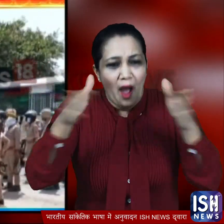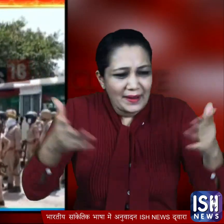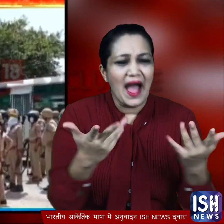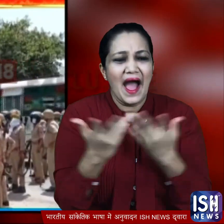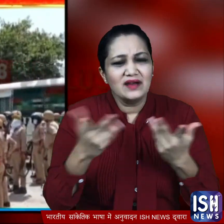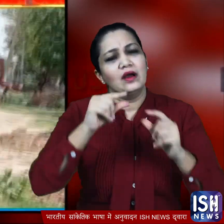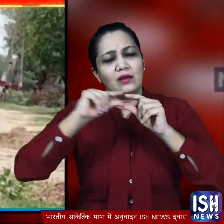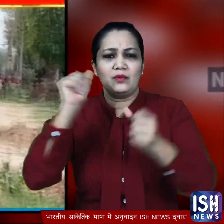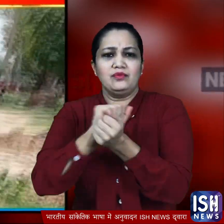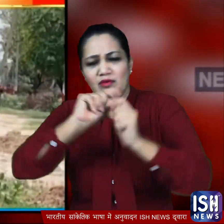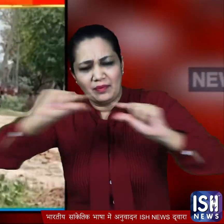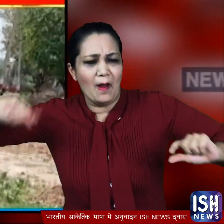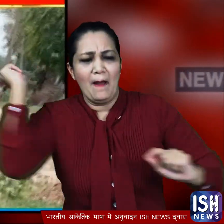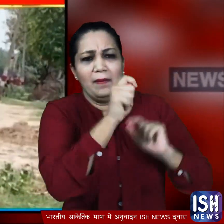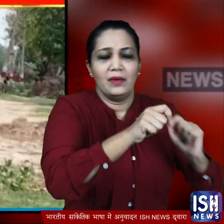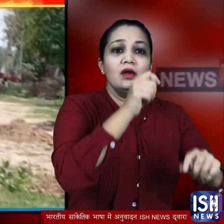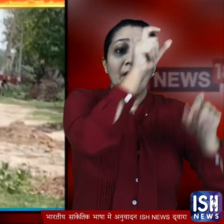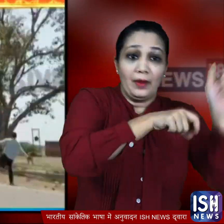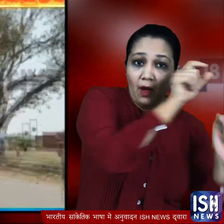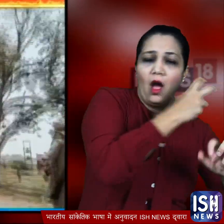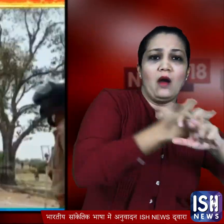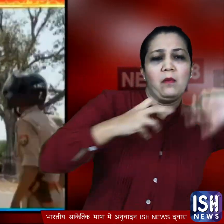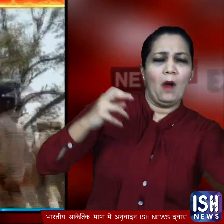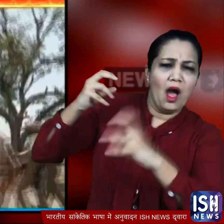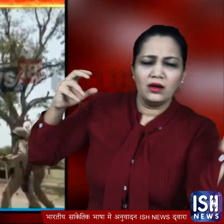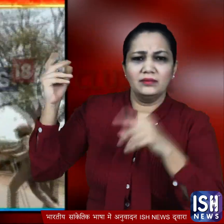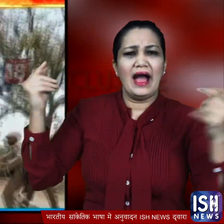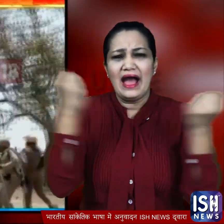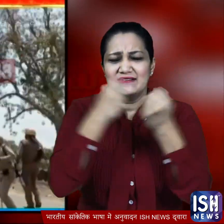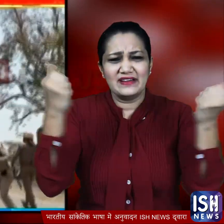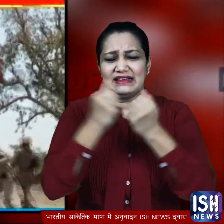लाठियां चलाई तो लोगों ने पत्थर बरसाने शुरू कर दिए पुलिस और पबलिक के बीच जंग शुरू हो गई